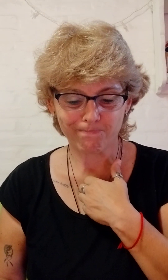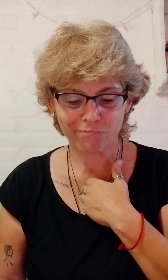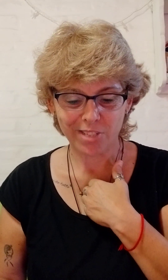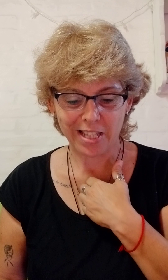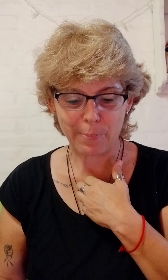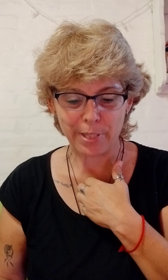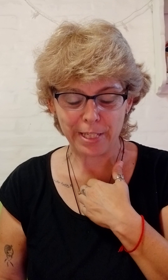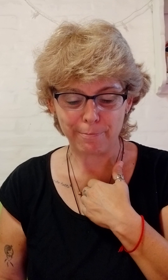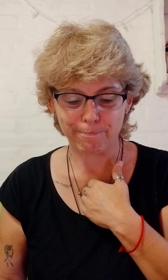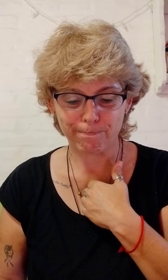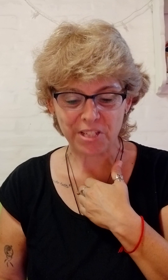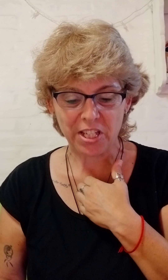Despedir.